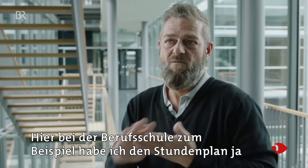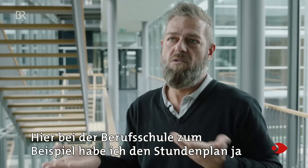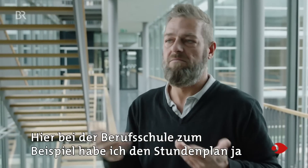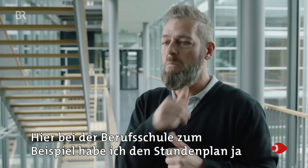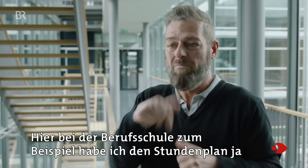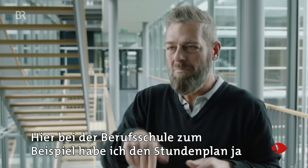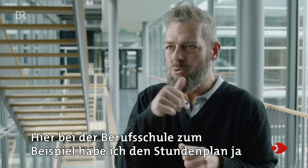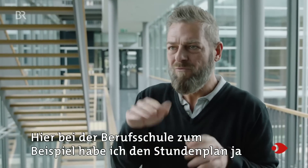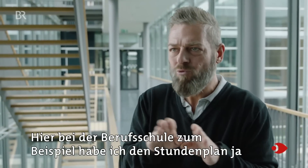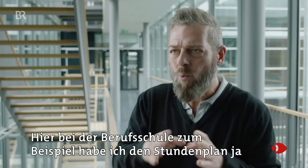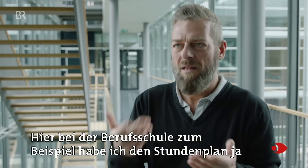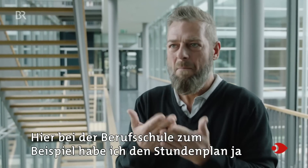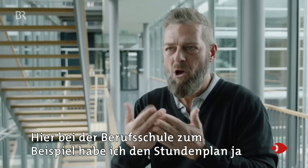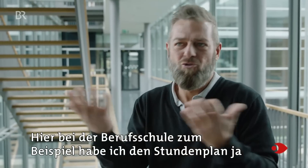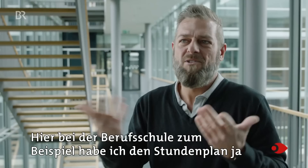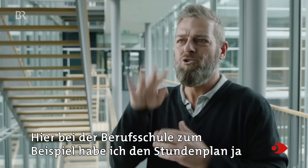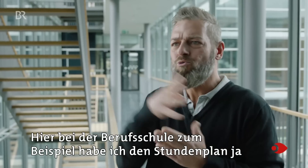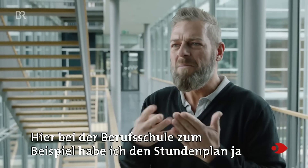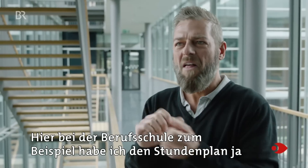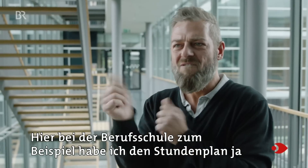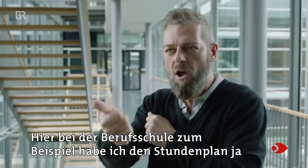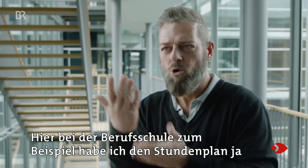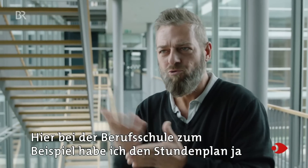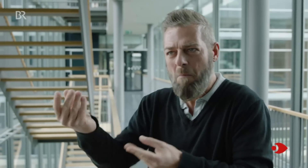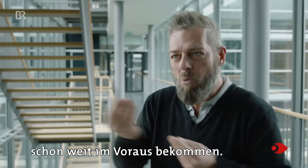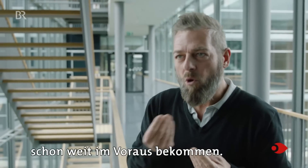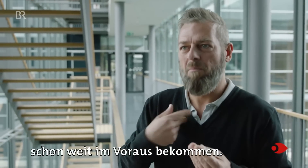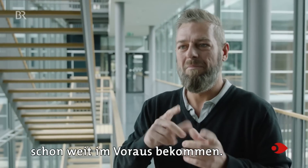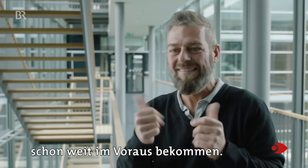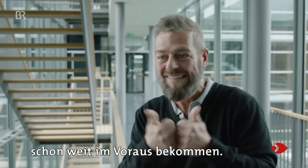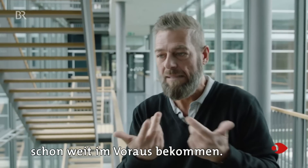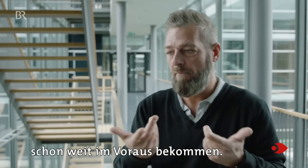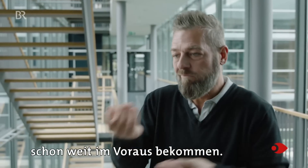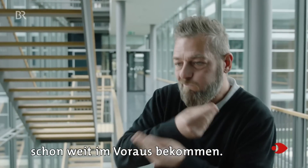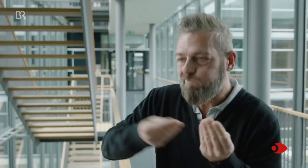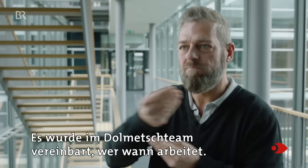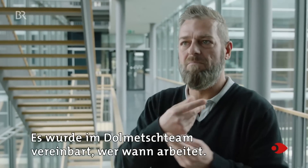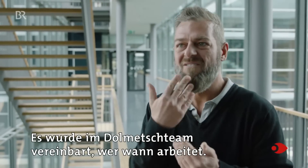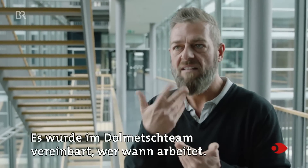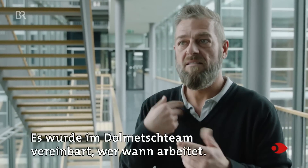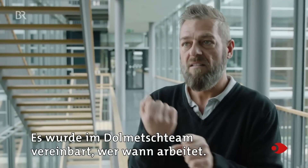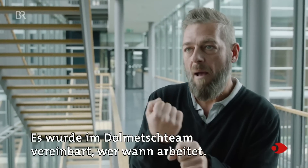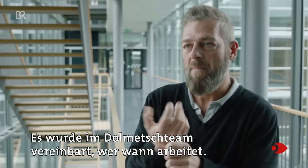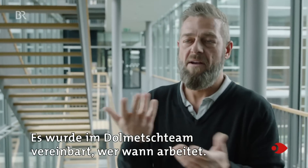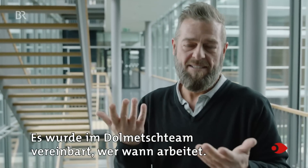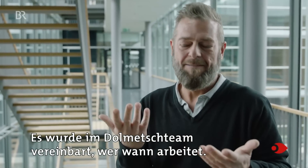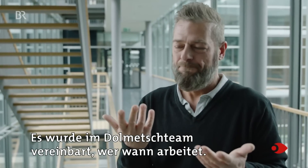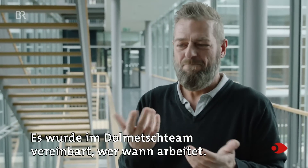Hier bei der Berufsschule zum Beispiel habe ich den Stundenplan ja schon weit im Voraus bekommen. Es wurde im Dolmetschteam vereinbart, wer wann arbeitet.